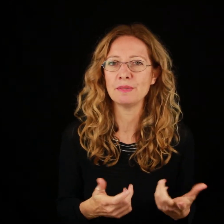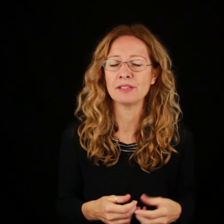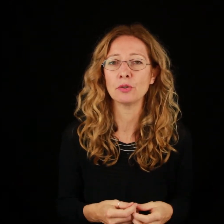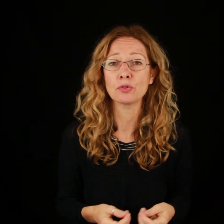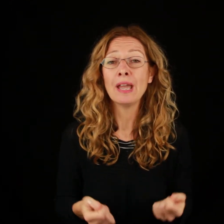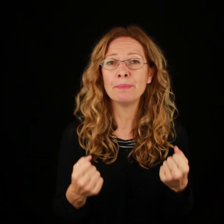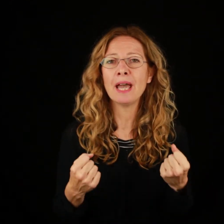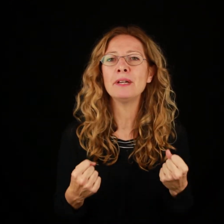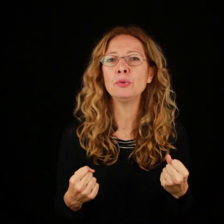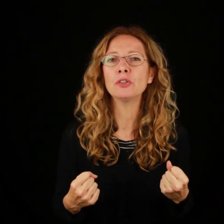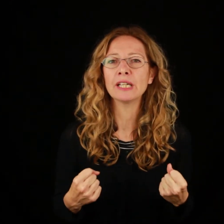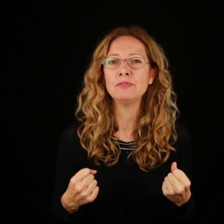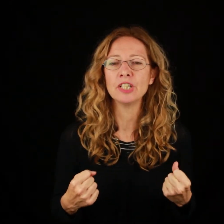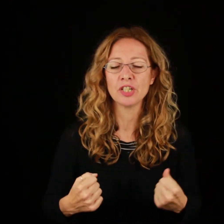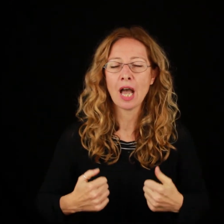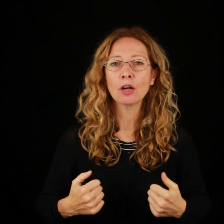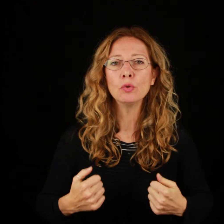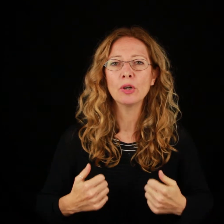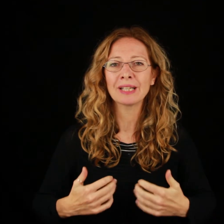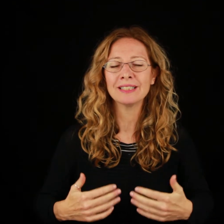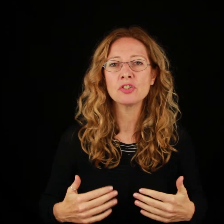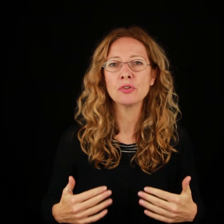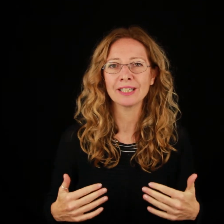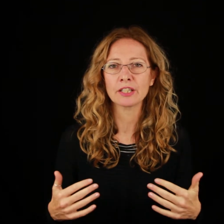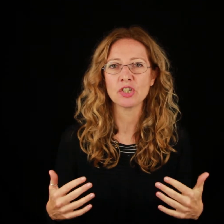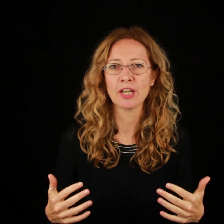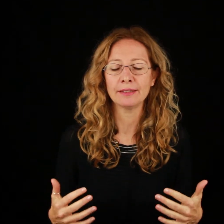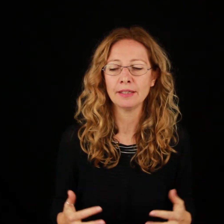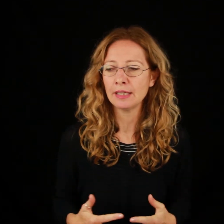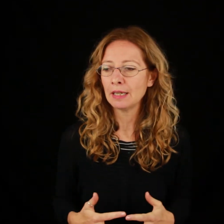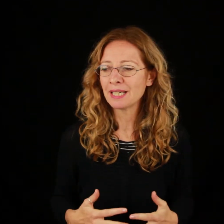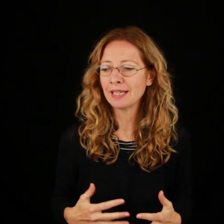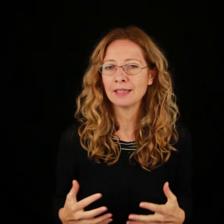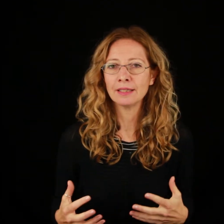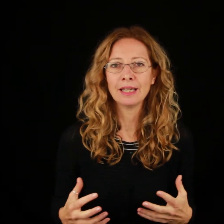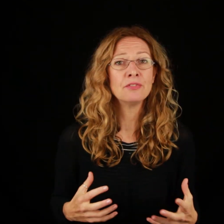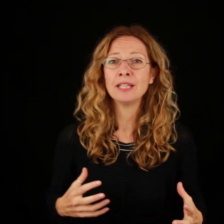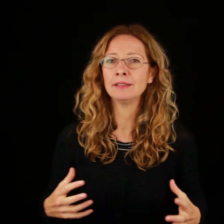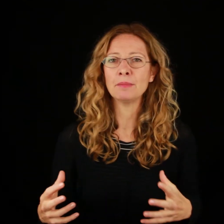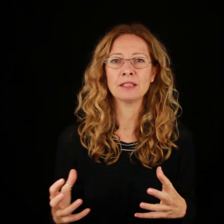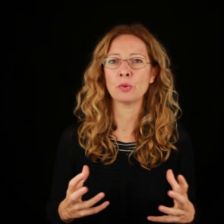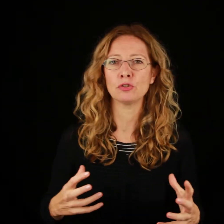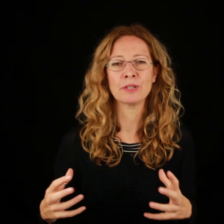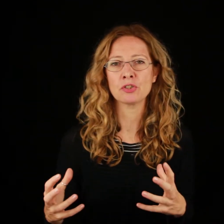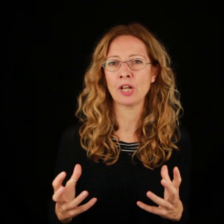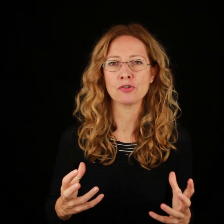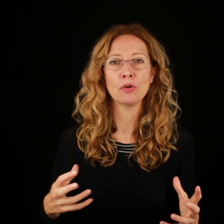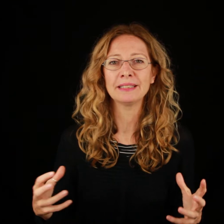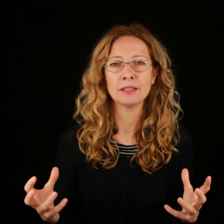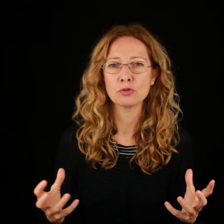misterioso. PM è l'unico che invece accumula una tensione crescente perché evidentemente questo personaggio lo mette in